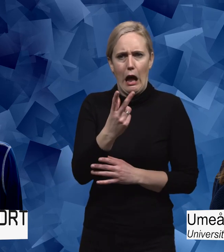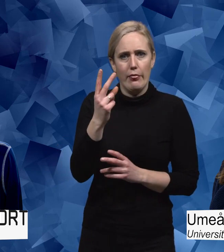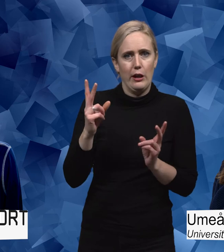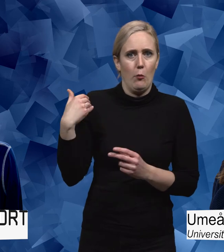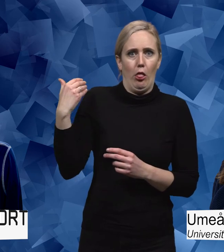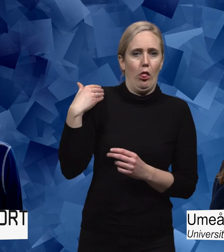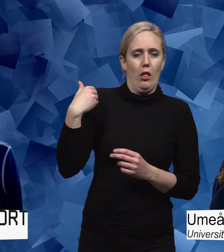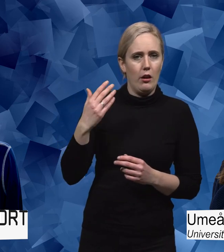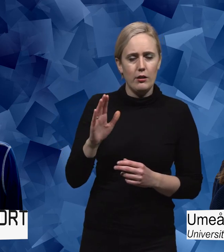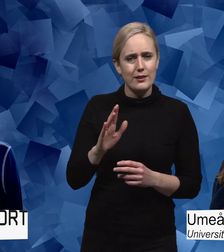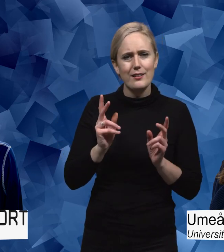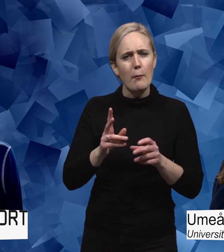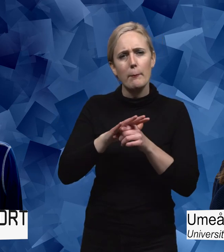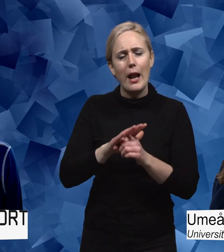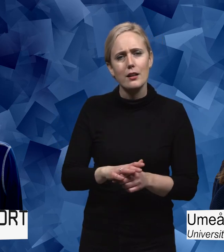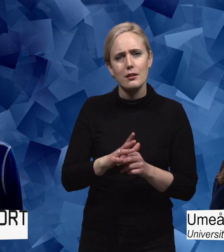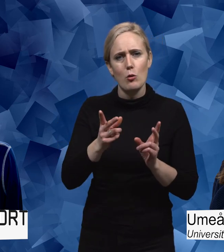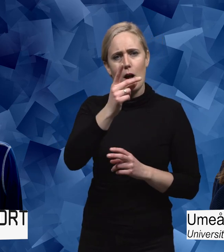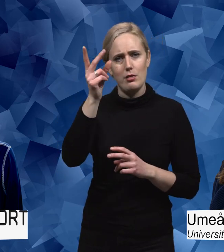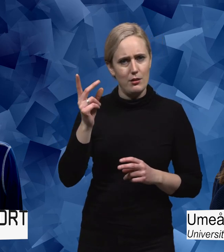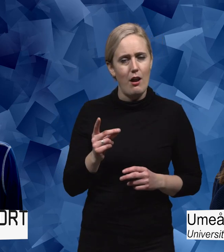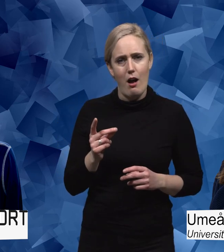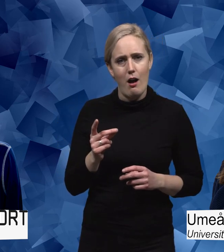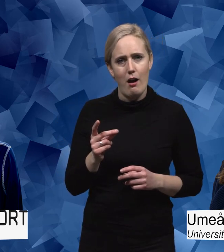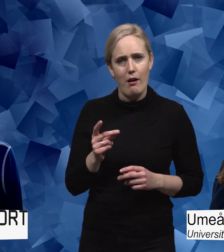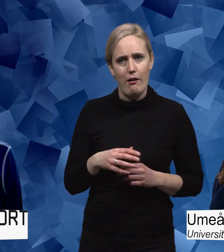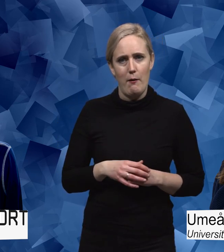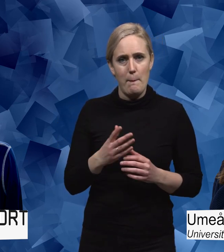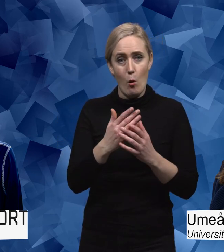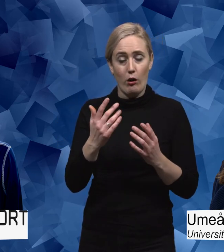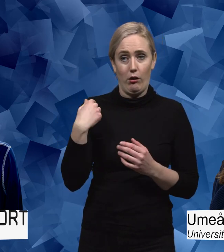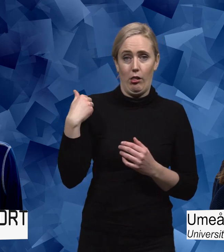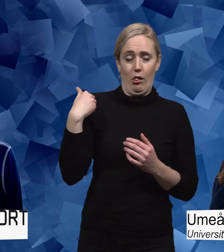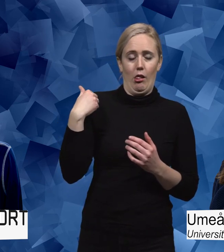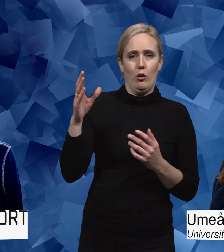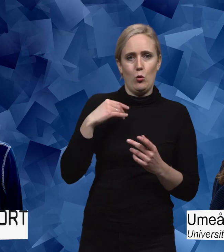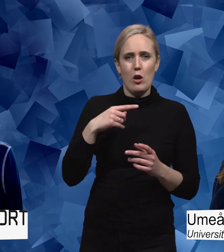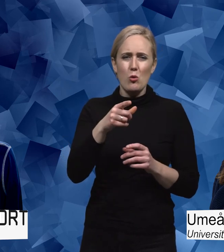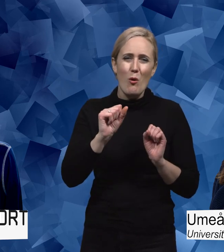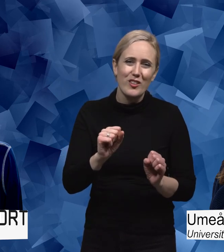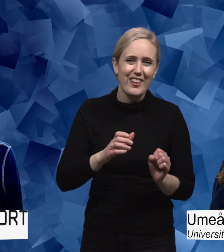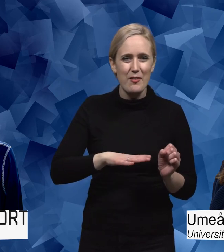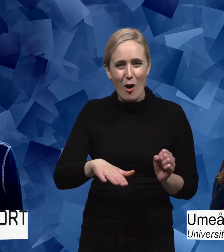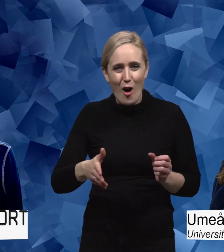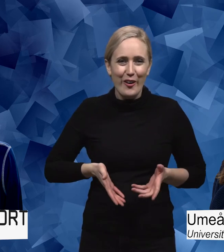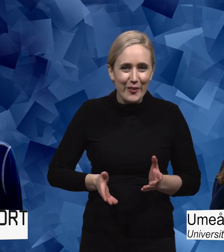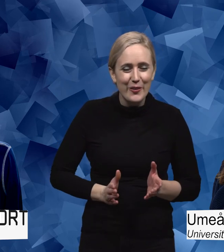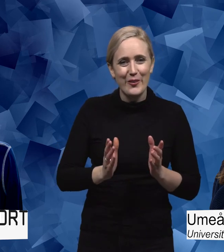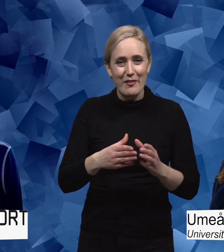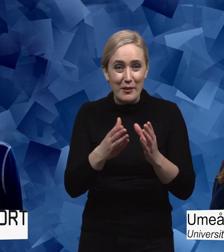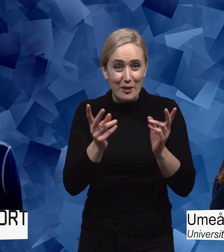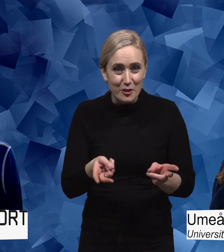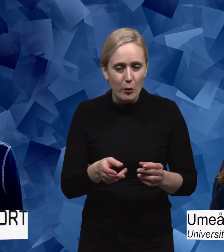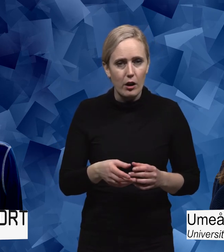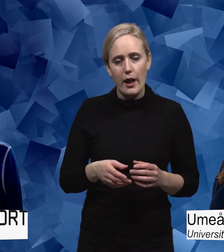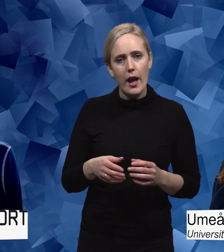ostart. Alltså man har inte den där samma pressen på sig att, ja men nu måste du väl bilda familj och så vidare. Alltså det gäller